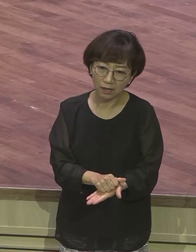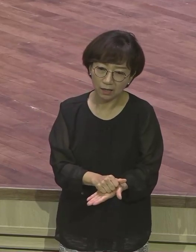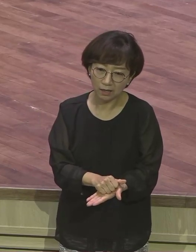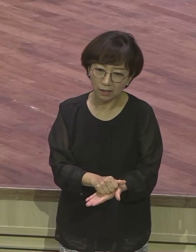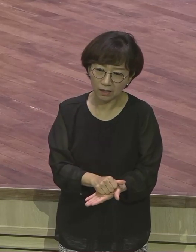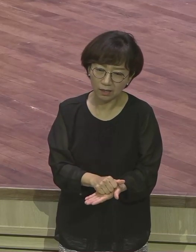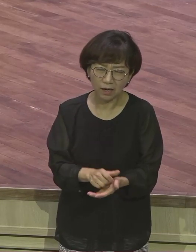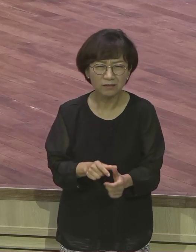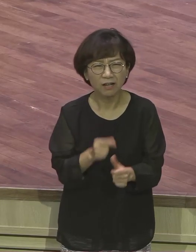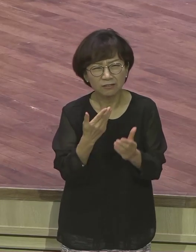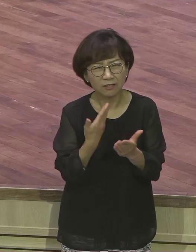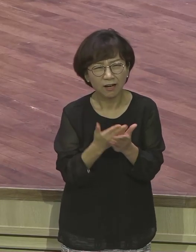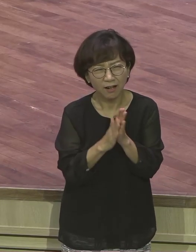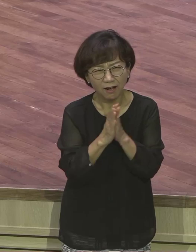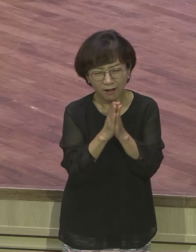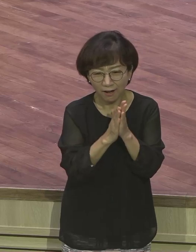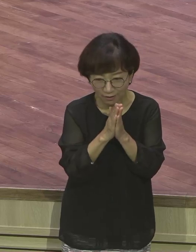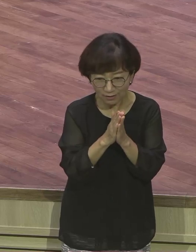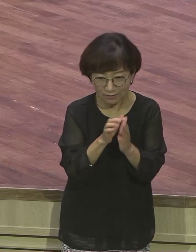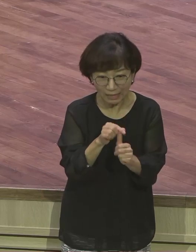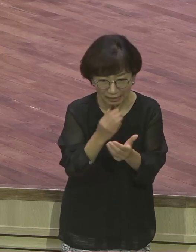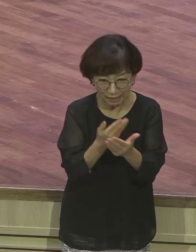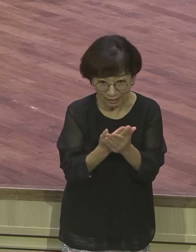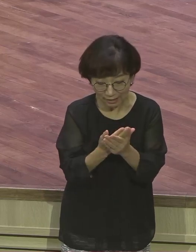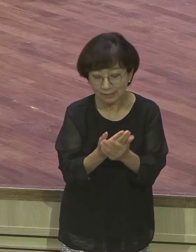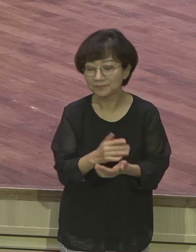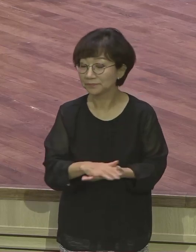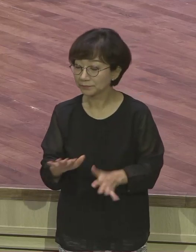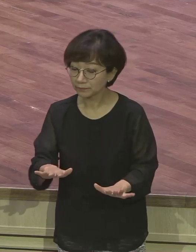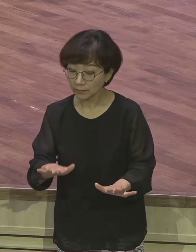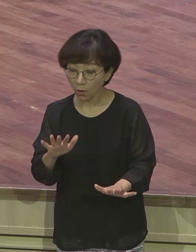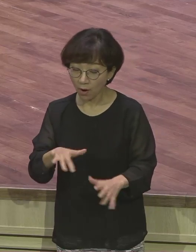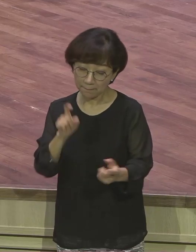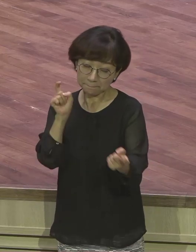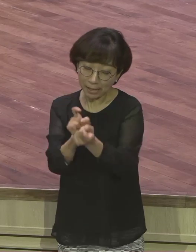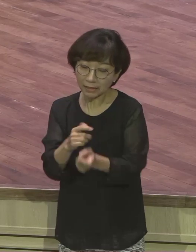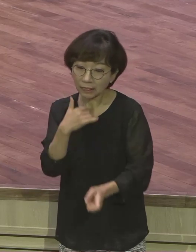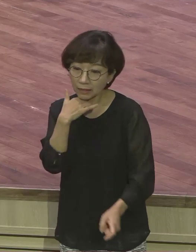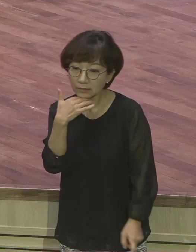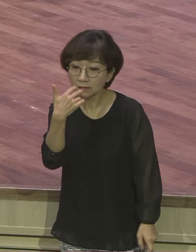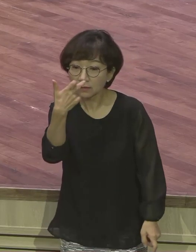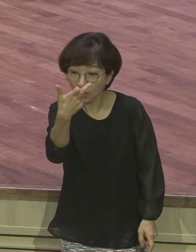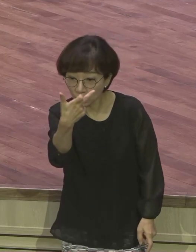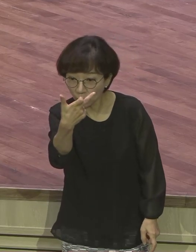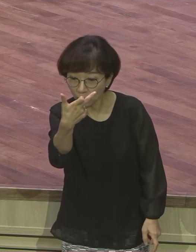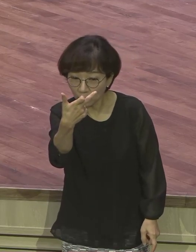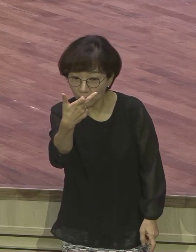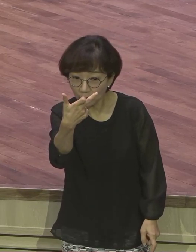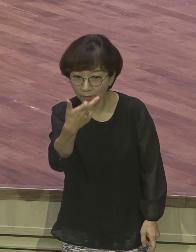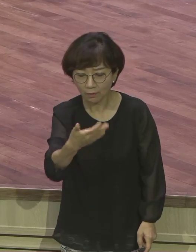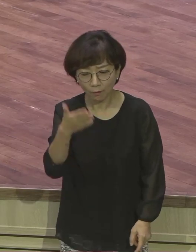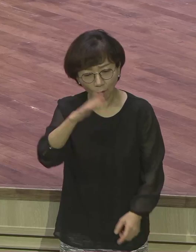요셉의 삶이 비록 17살에 이런 문제를 당했지만 전혀 다른 모습을 보입니다.